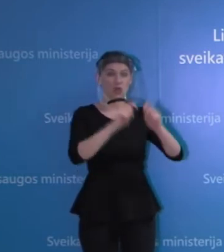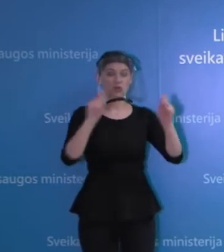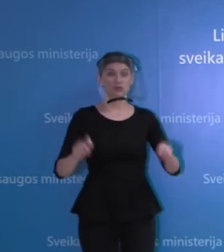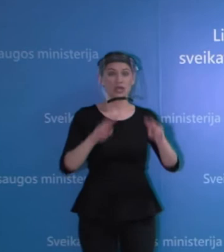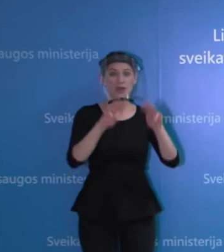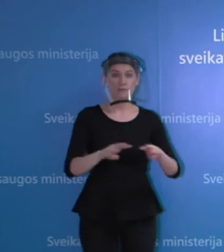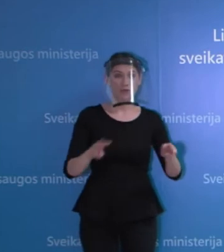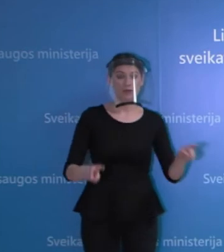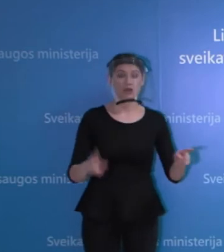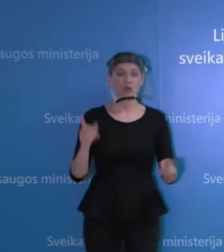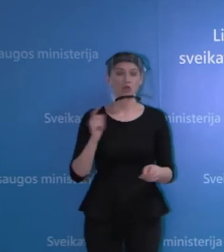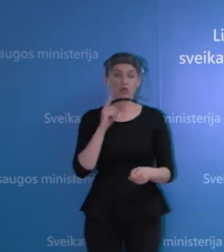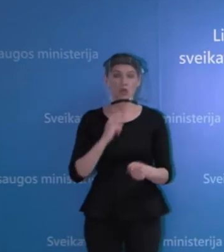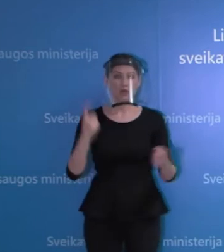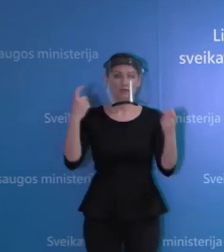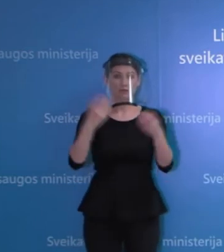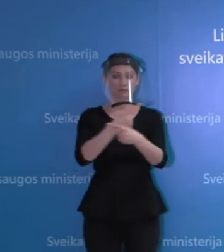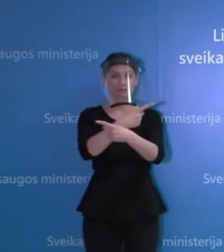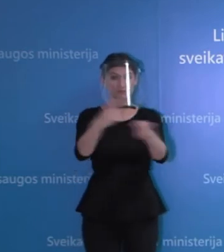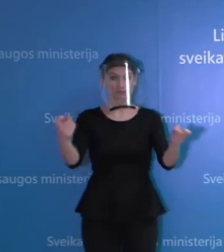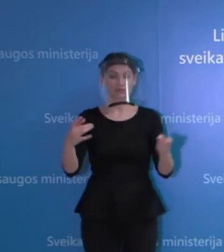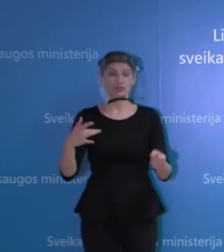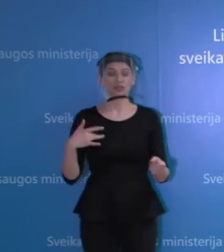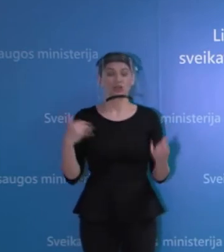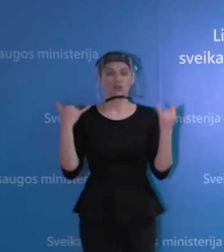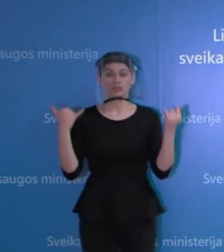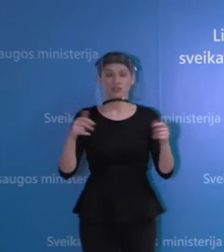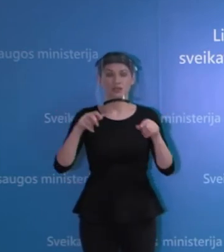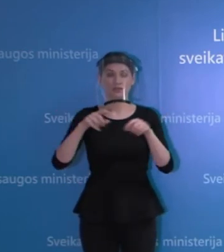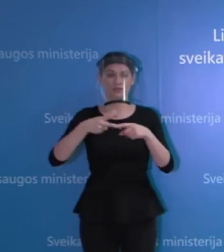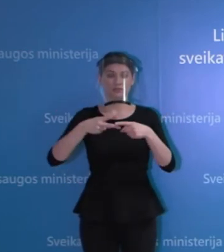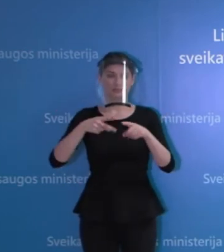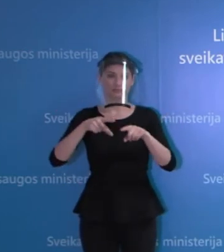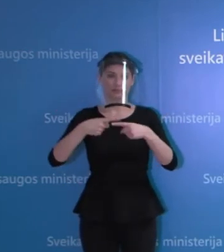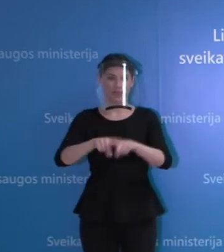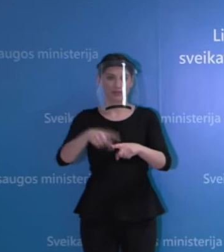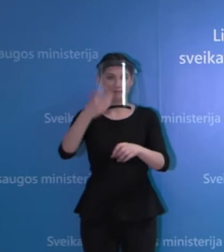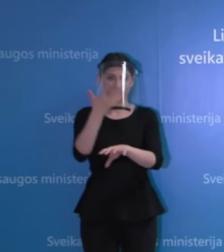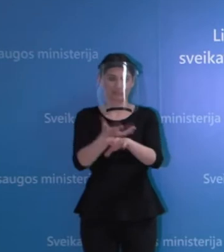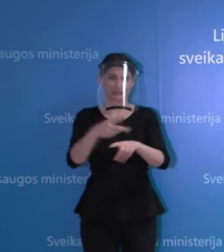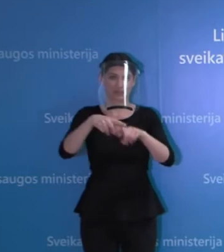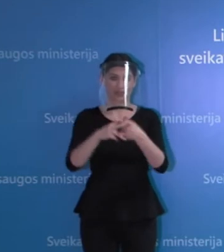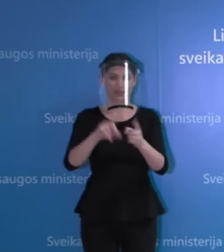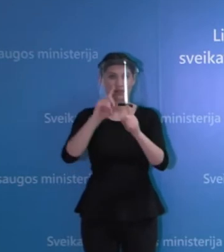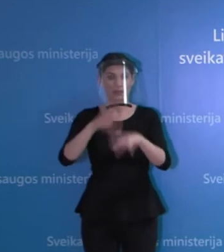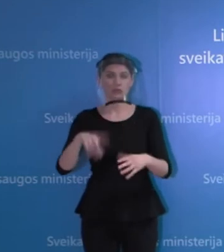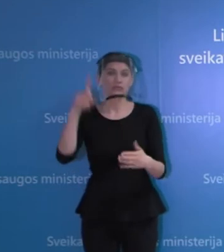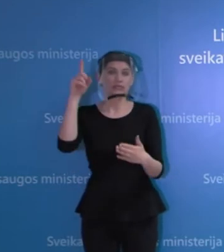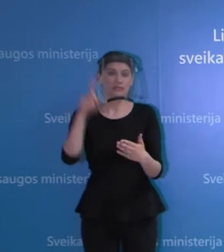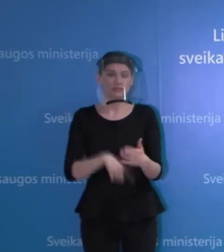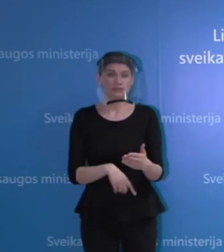tačiau dar norėčiau informuoti, kad šiandien tikėkime, kad nebus techninių trukdžių ir galėsim patransliuoti visą spaudos